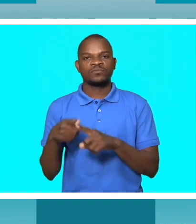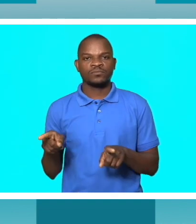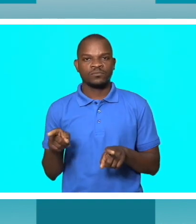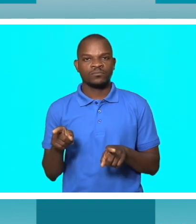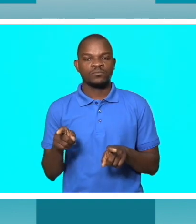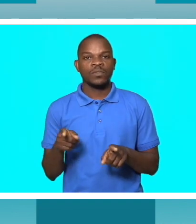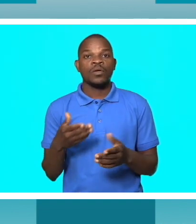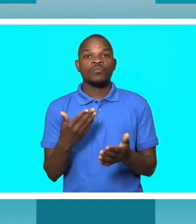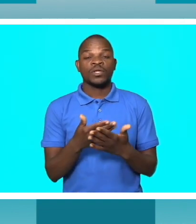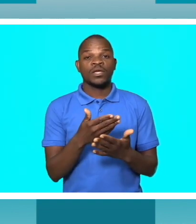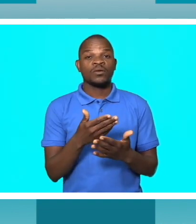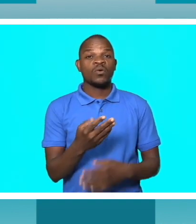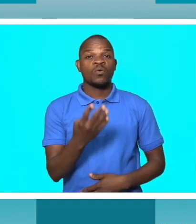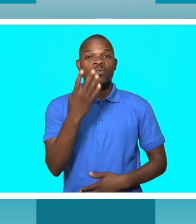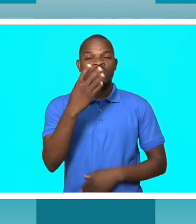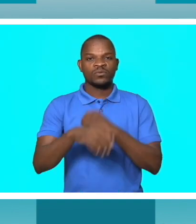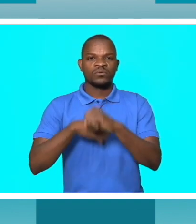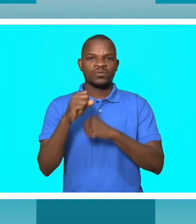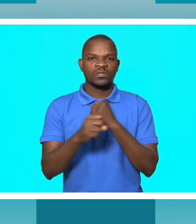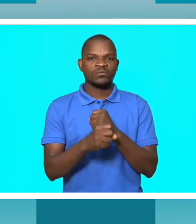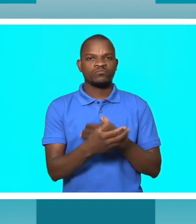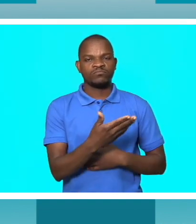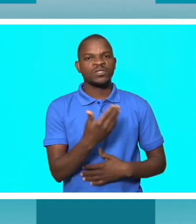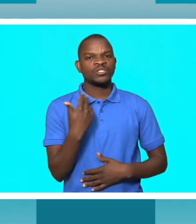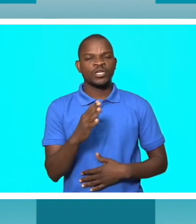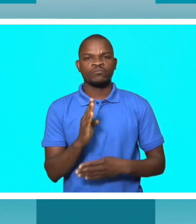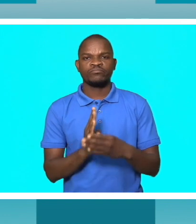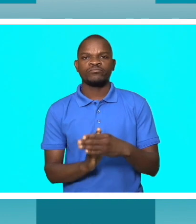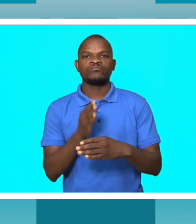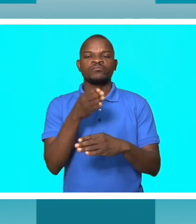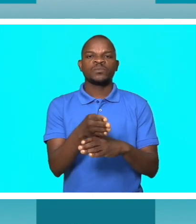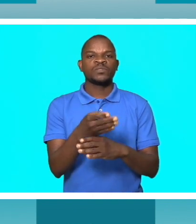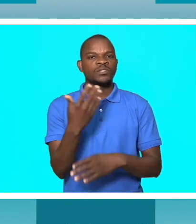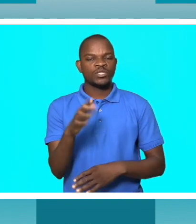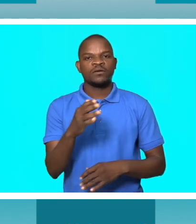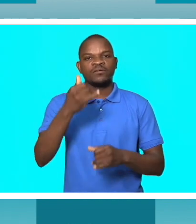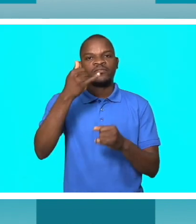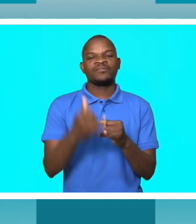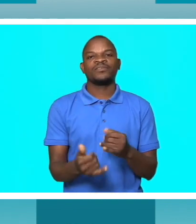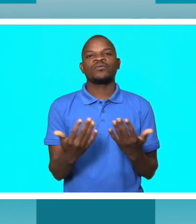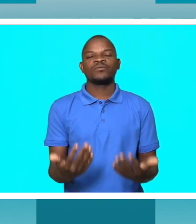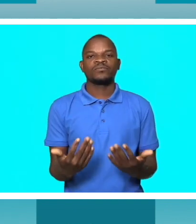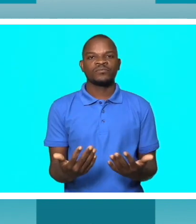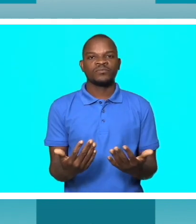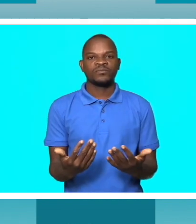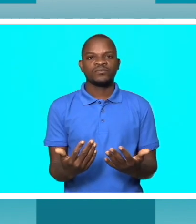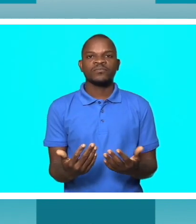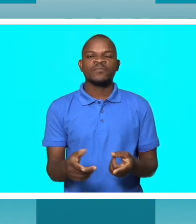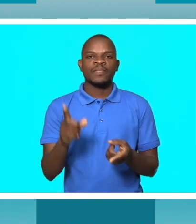e chegou ao fim. Hoje nos sentimos bastante honrados em podermos graduar,